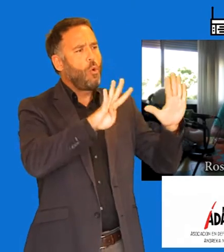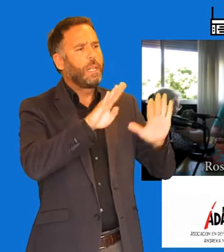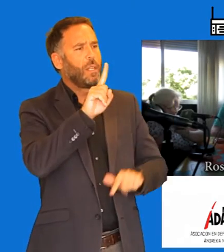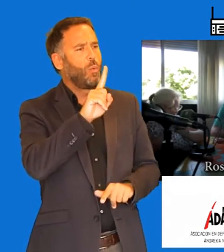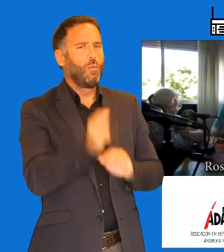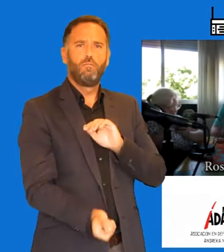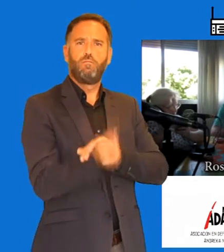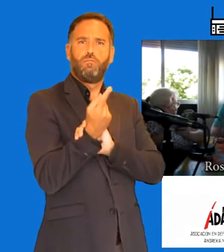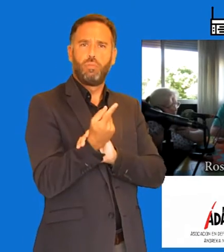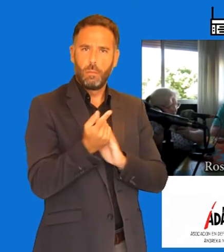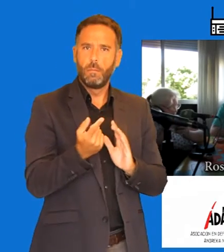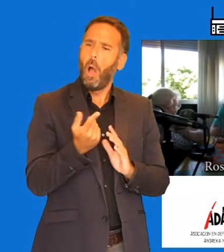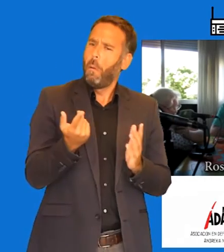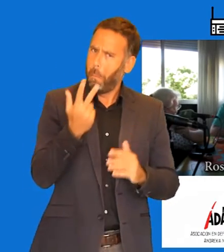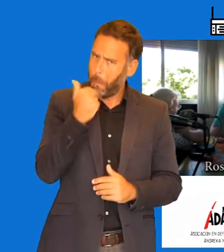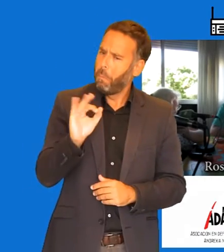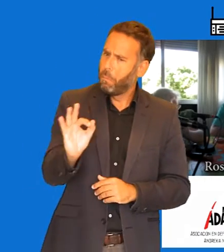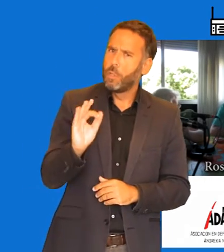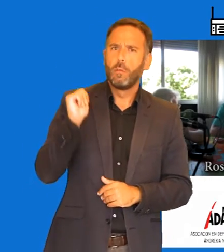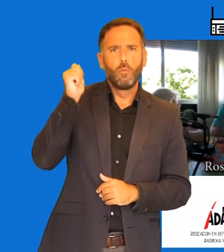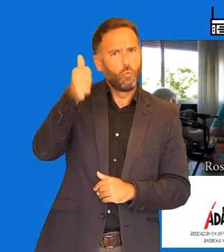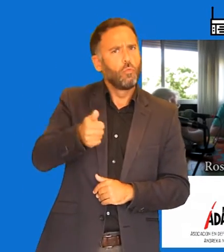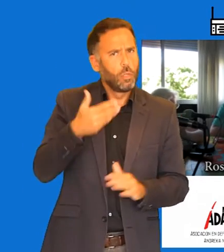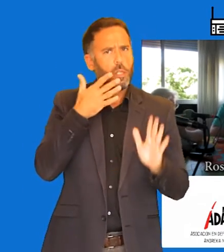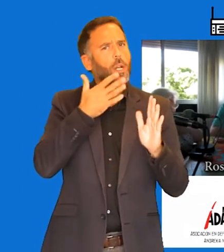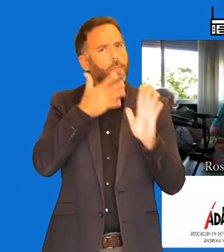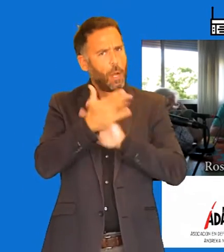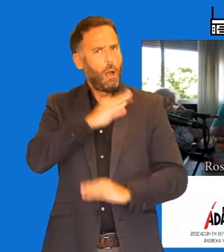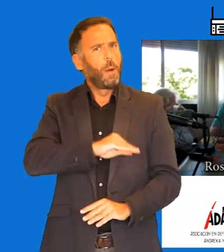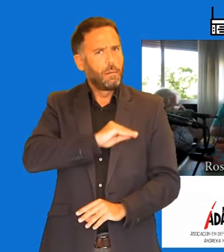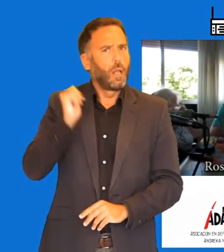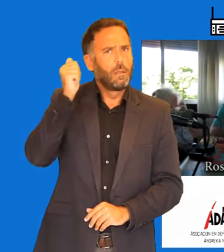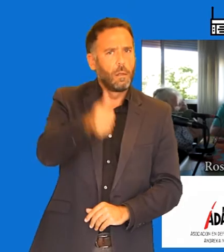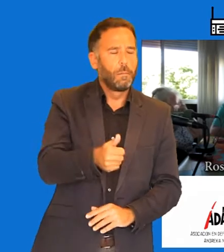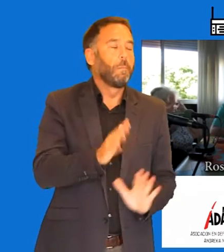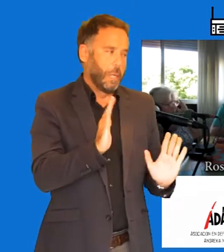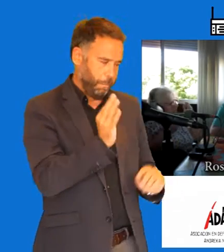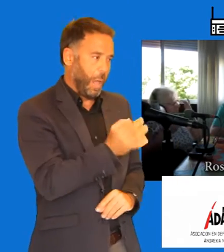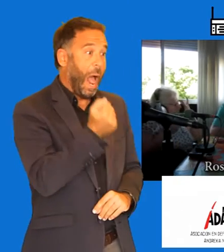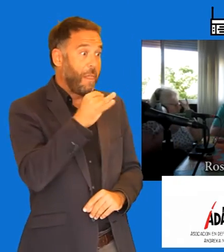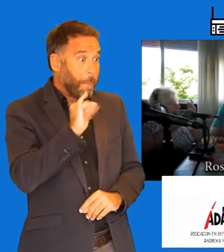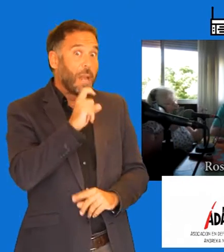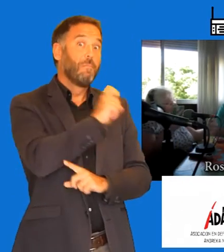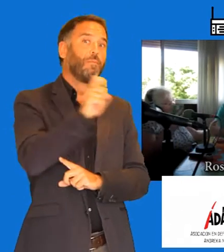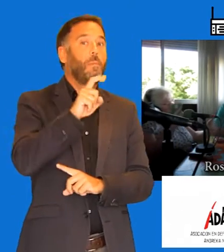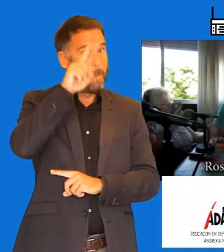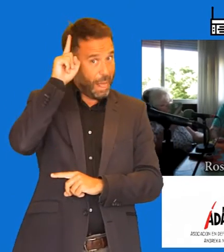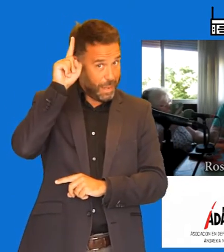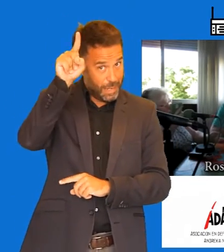un recorrido. Bueno, Adaner Málaga nace, bueno, Adaner nace en Madrid, ¿vale?